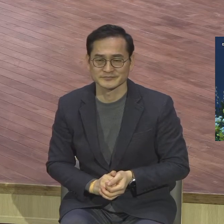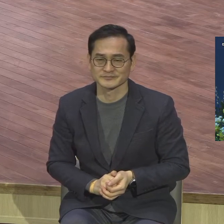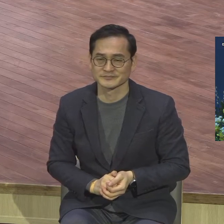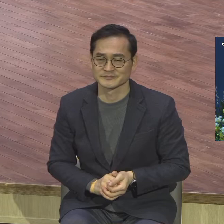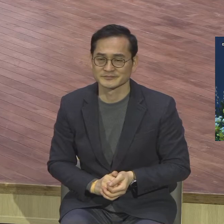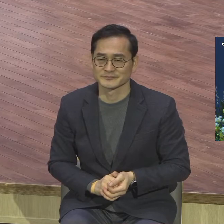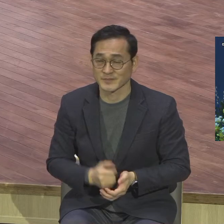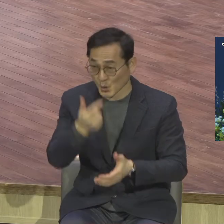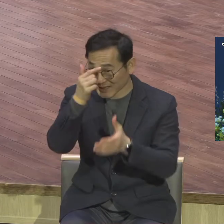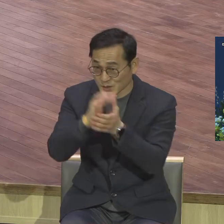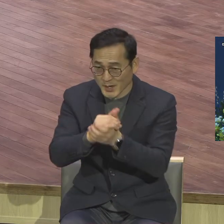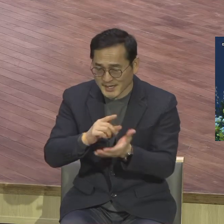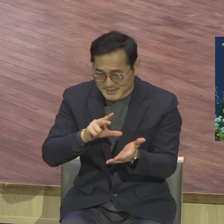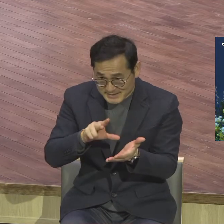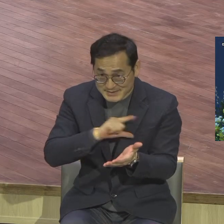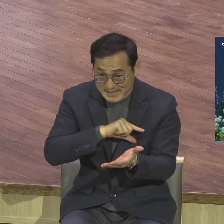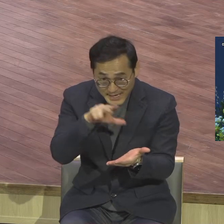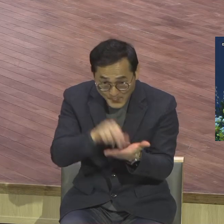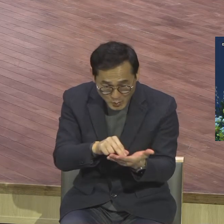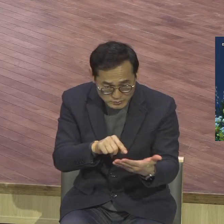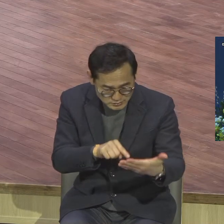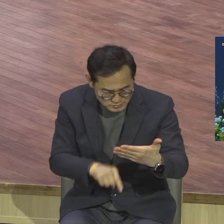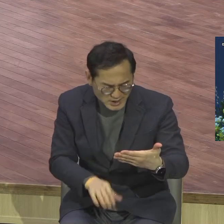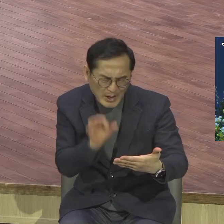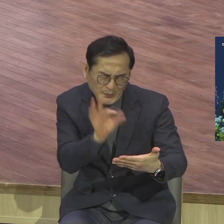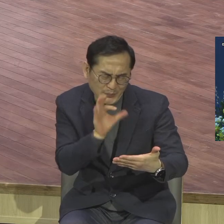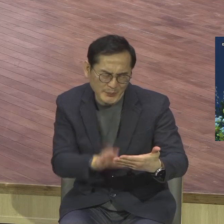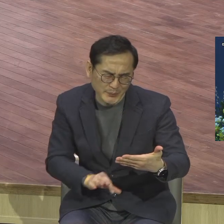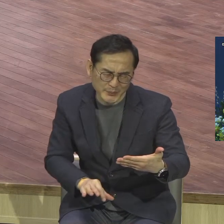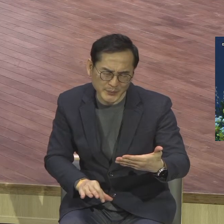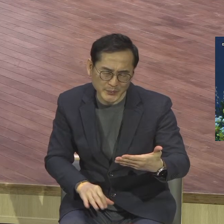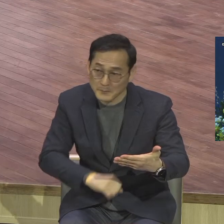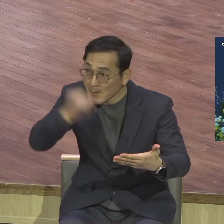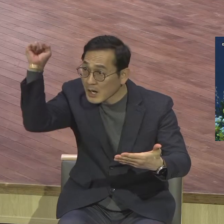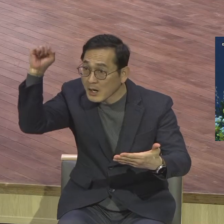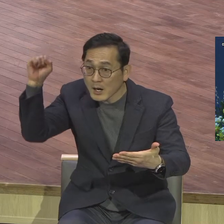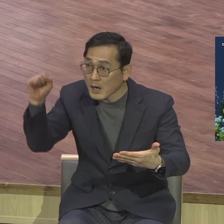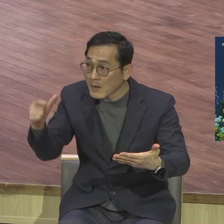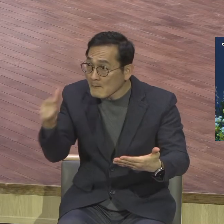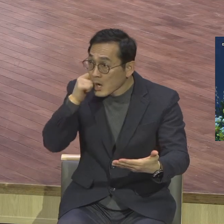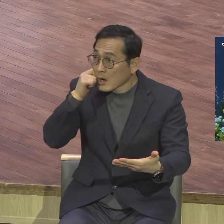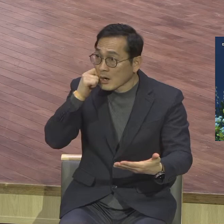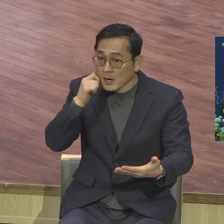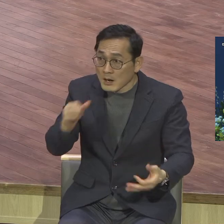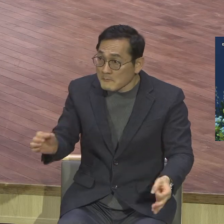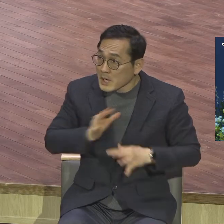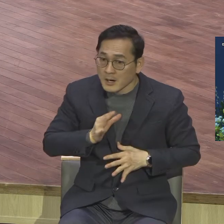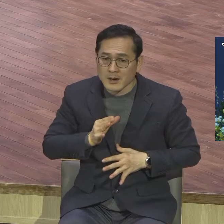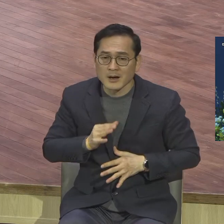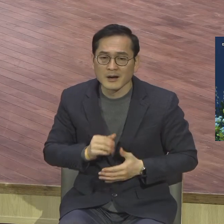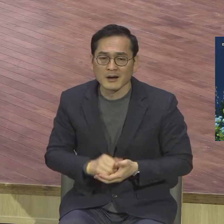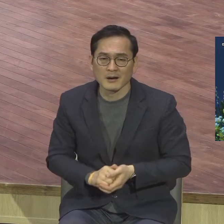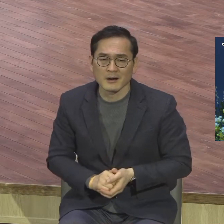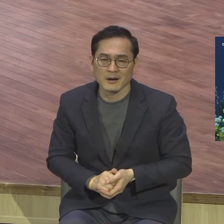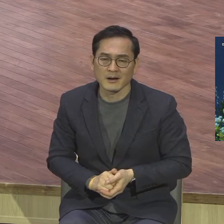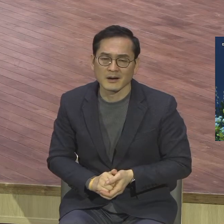제목들을 하나님은 응답해 주시는 약속의 하나님 프라미스 케이프가 되시고 어두움 속에서도